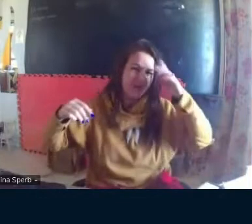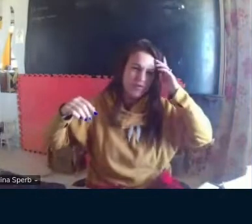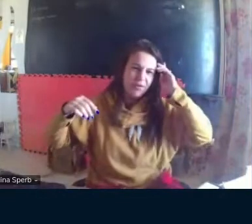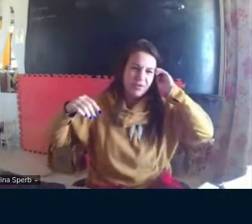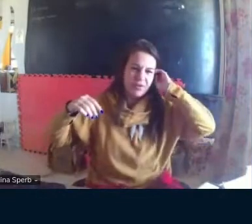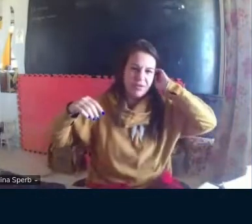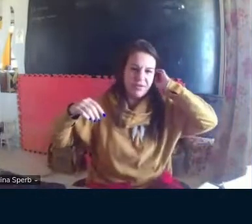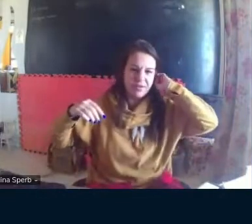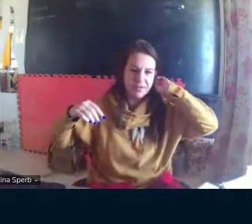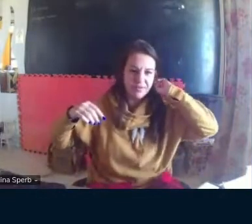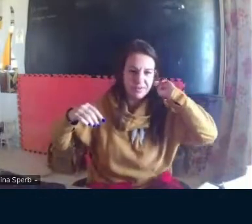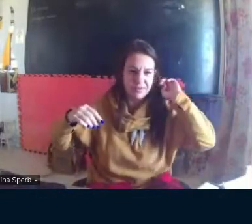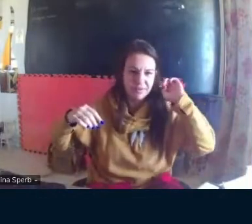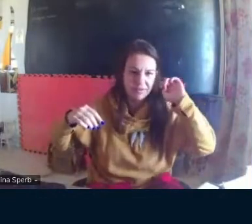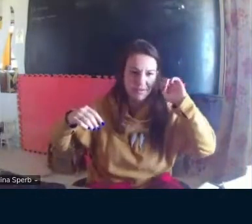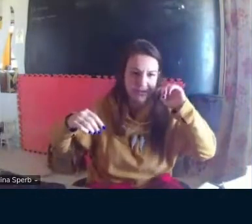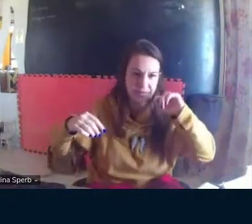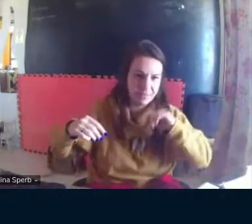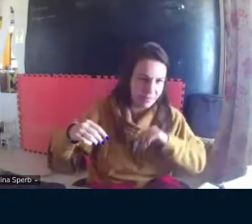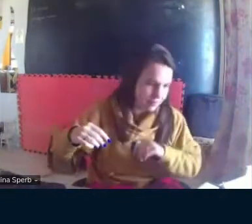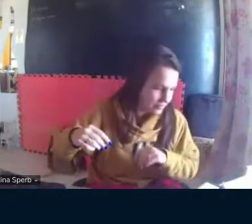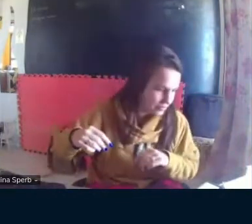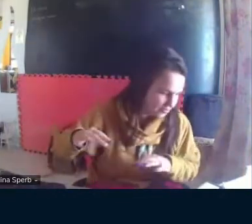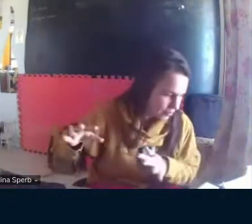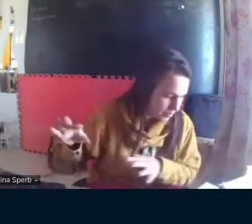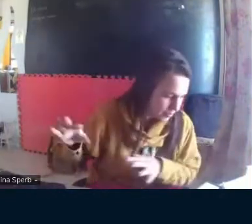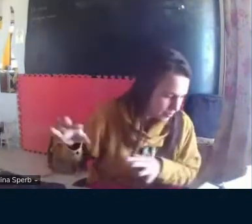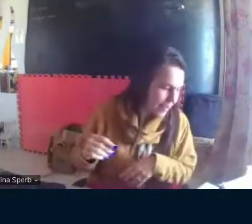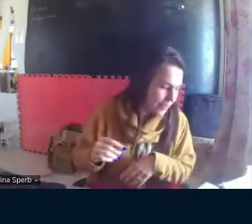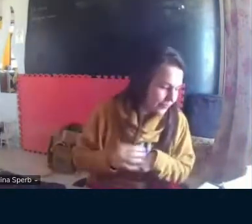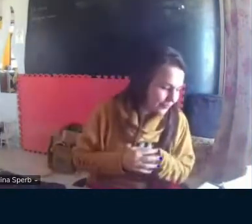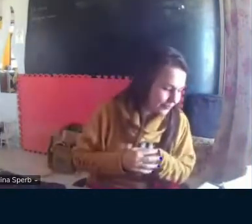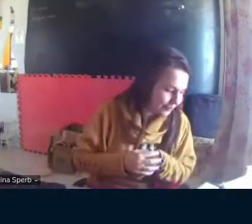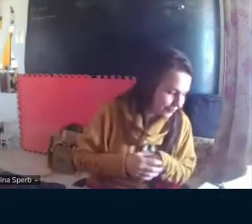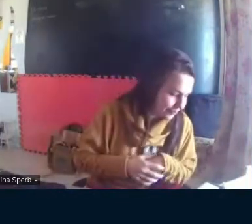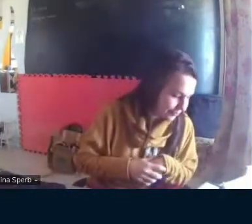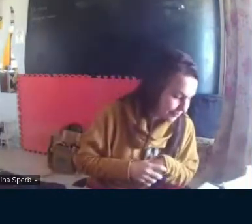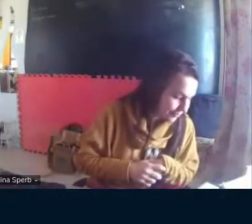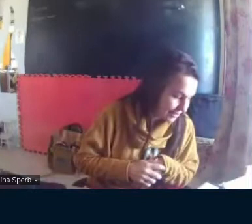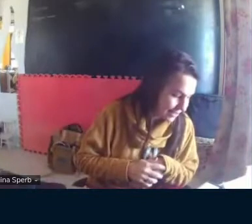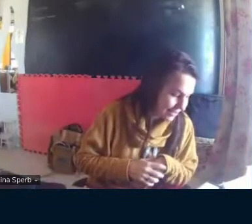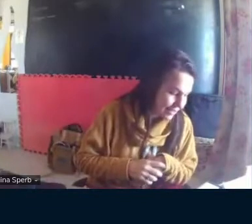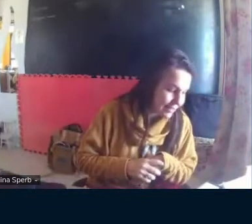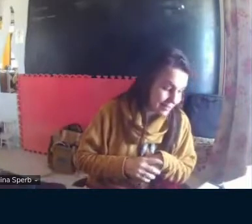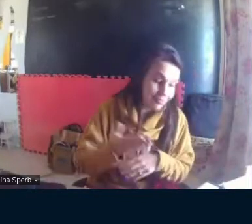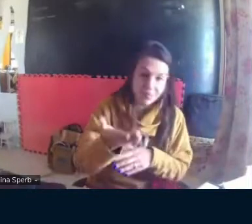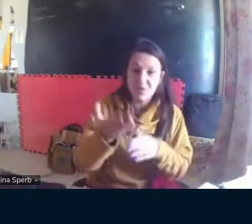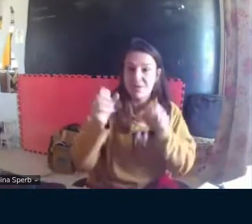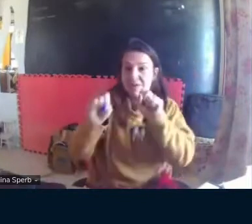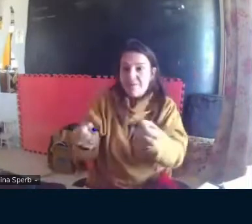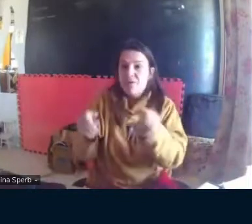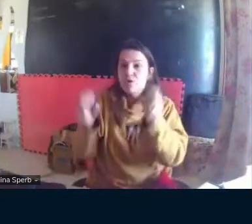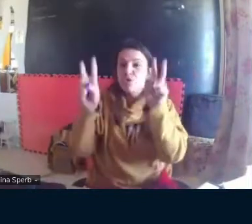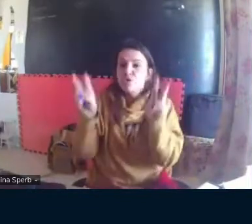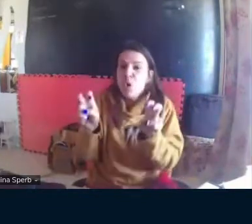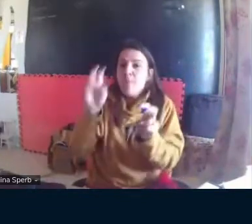Então, aí eu sugeri, eu anotei aqui, eu vou te mandar, universo vibratório, enfim, e em alguns momentos,